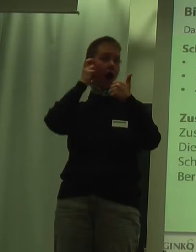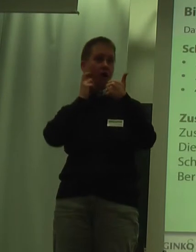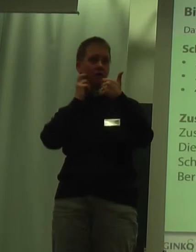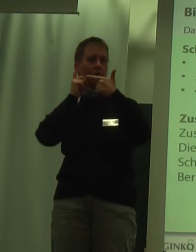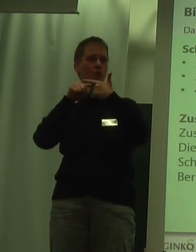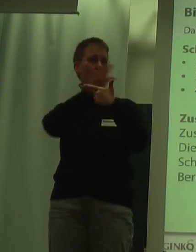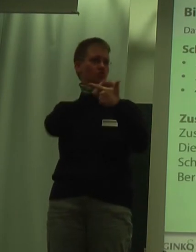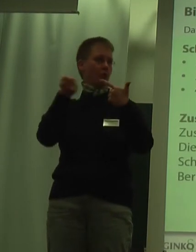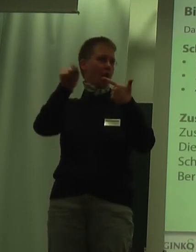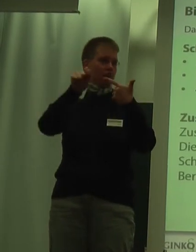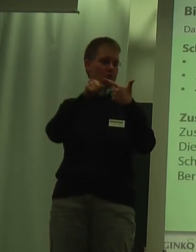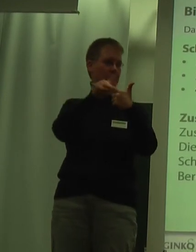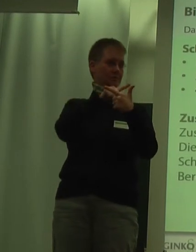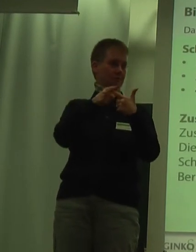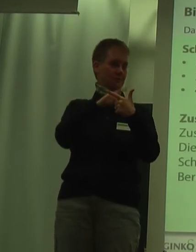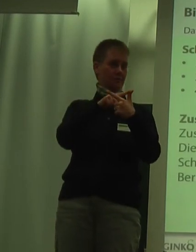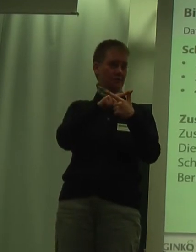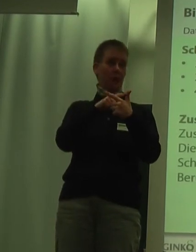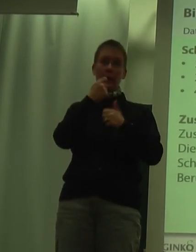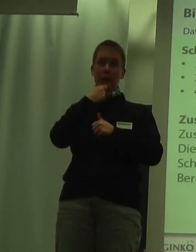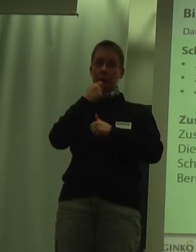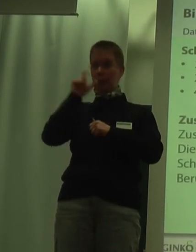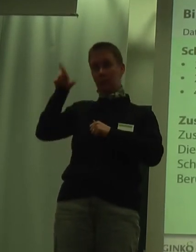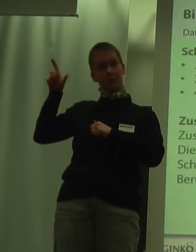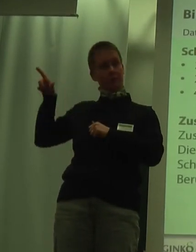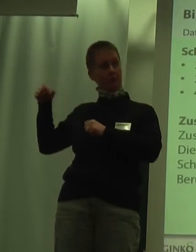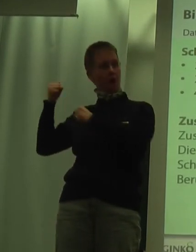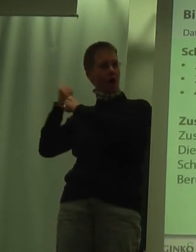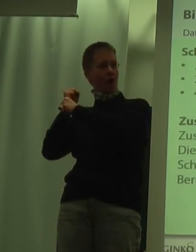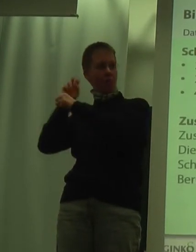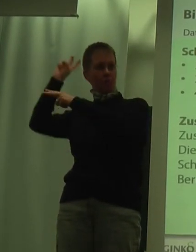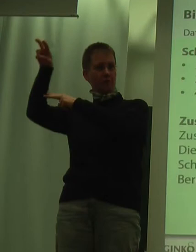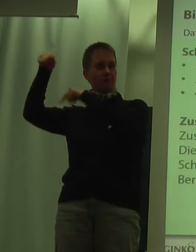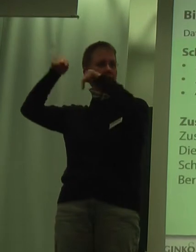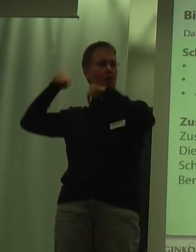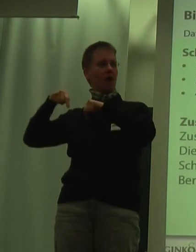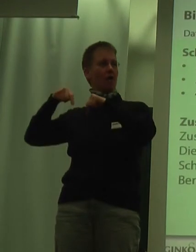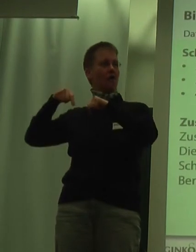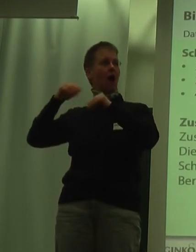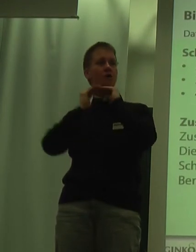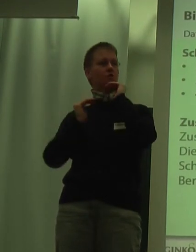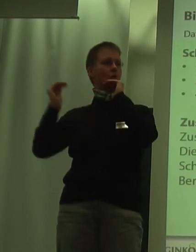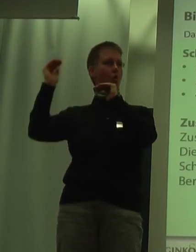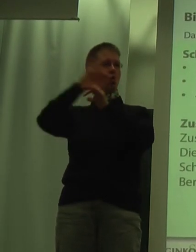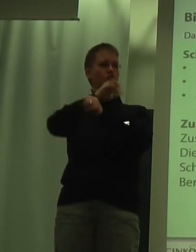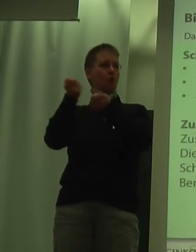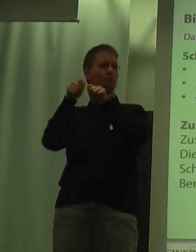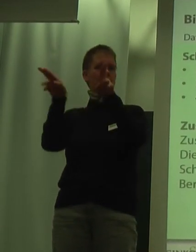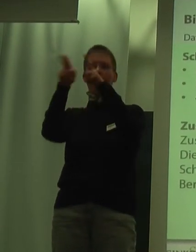Schulabschluss. Wir haben gesehen, die jüngeren Beschäftigten haben häufiger einen Berufsschulabschluss, also Abitur und Fachabitur,